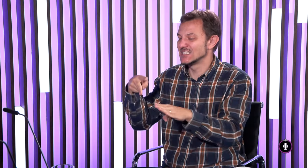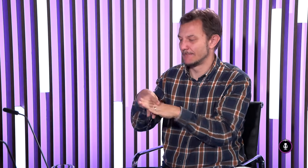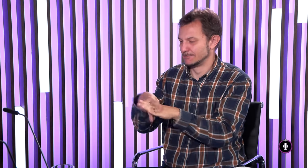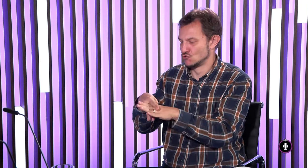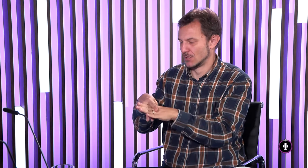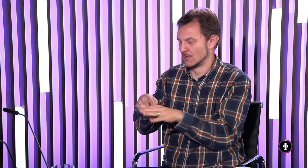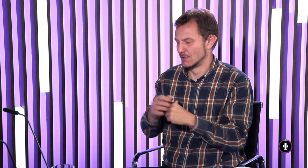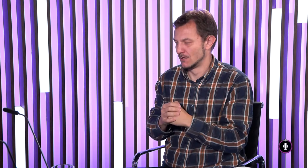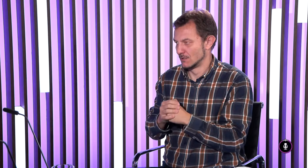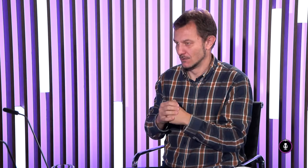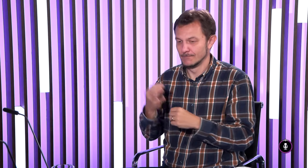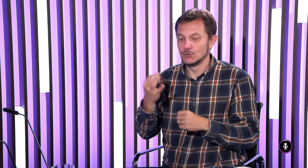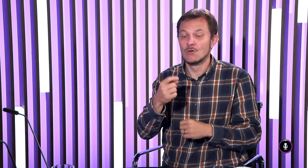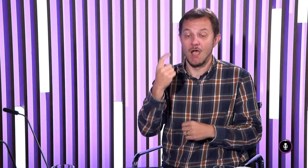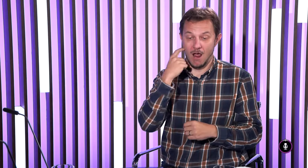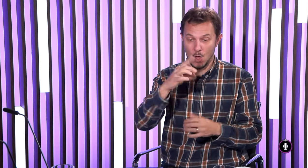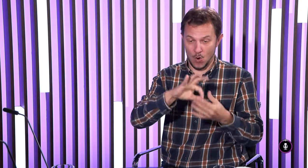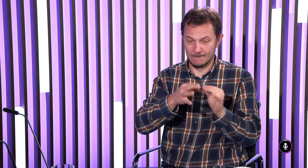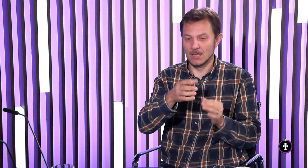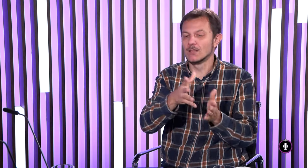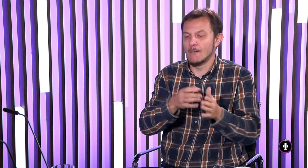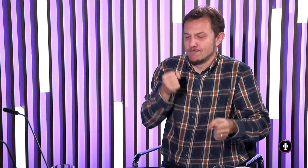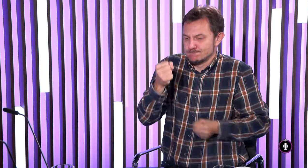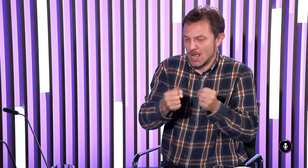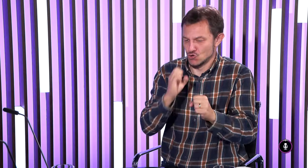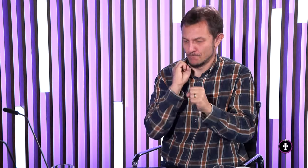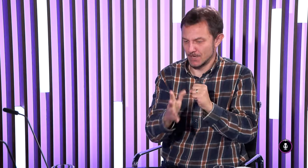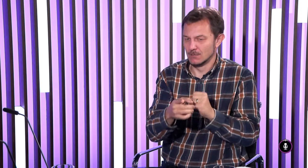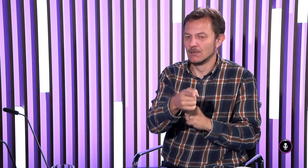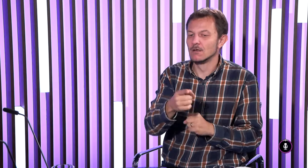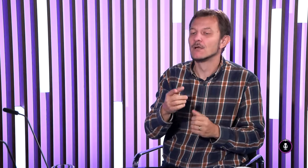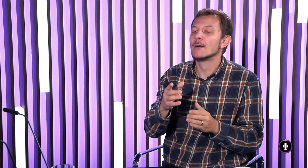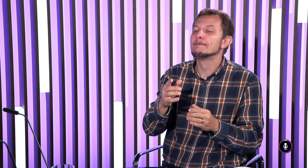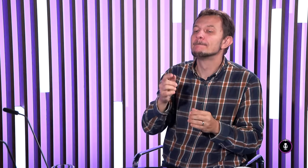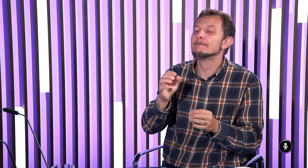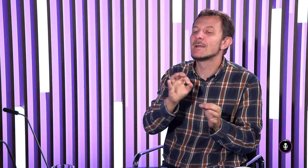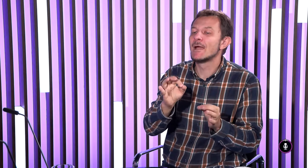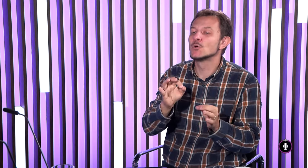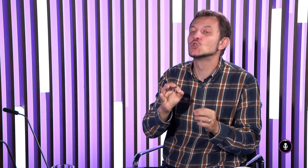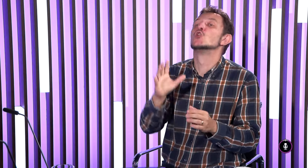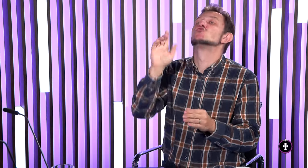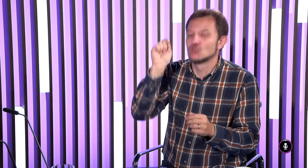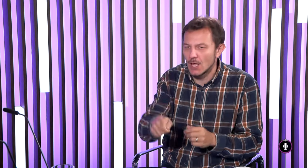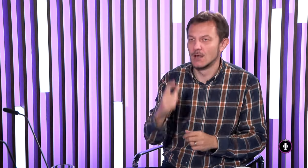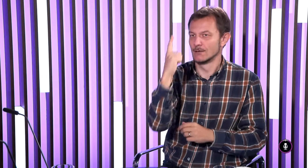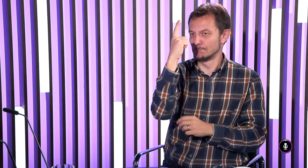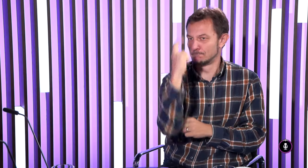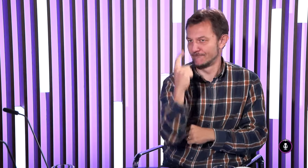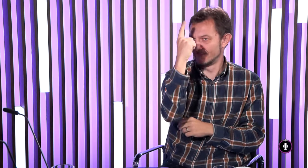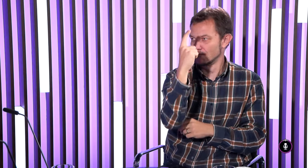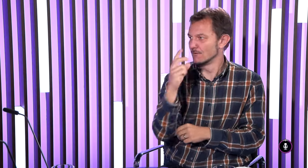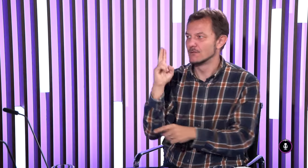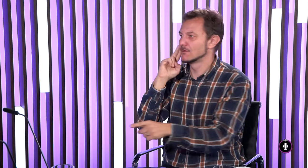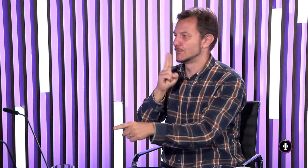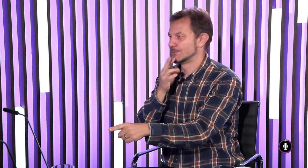komunikácia aj technické zabezpečenie ak majú po olimpiádu počujúci je tam napríklad šprint tak je